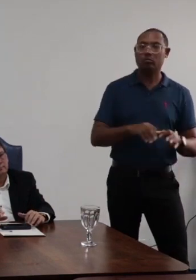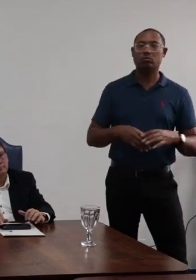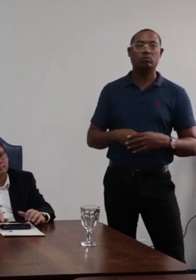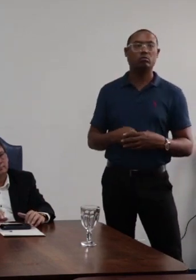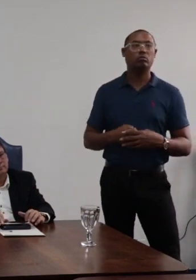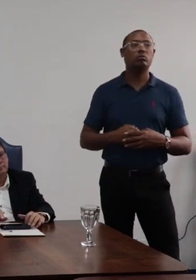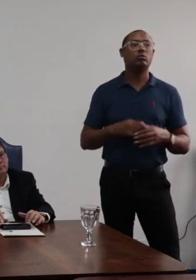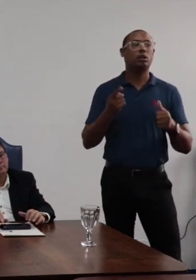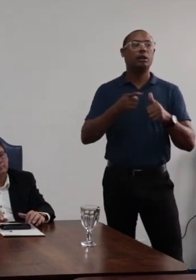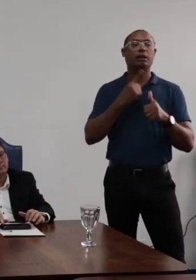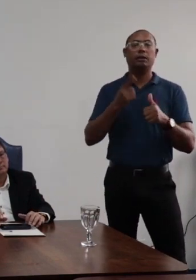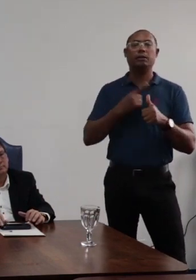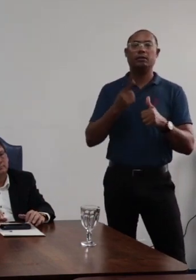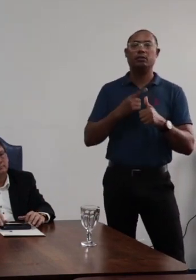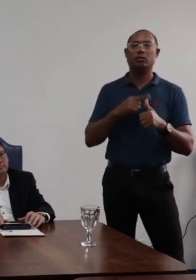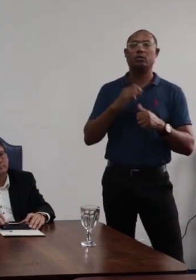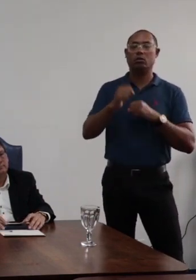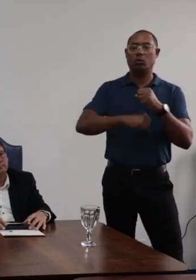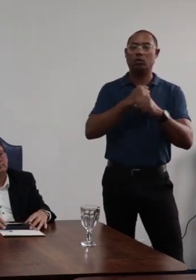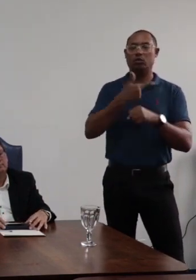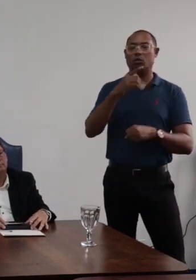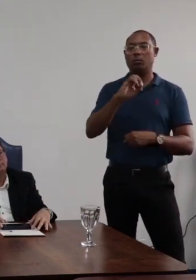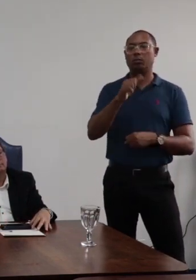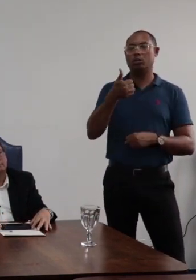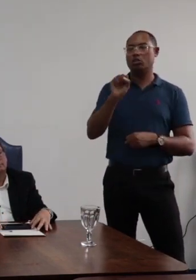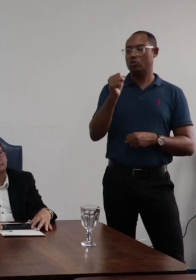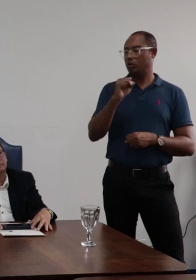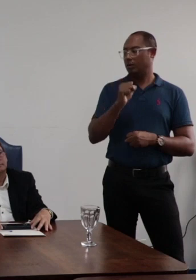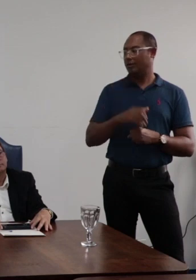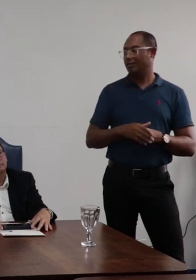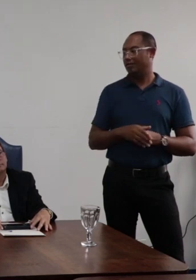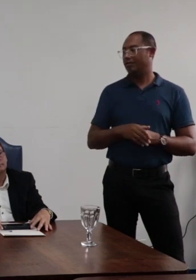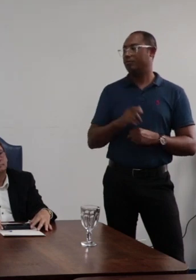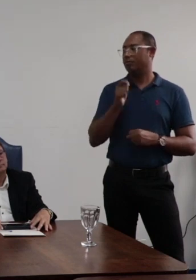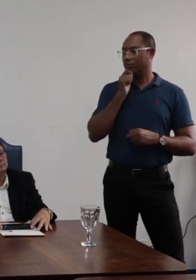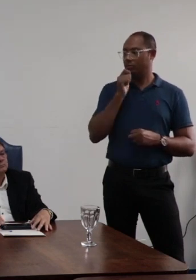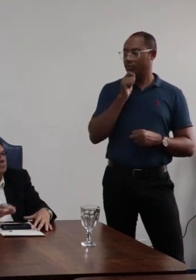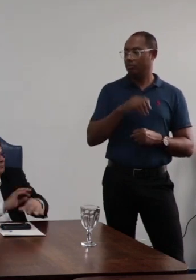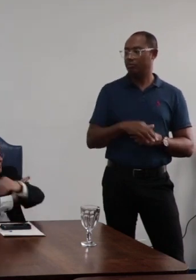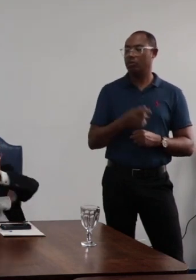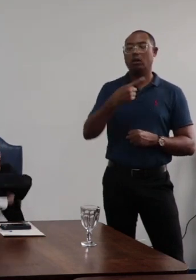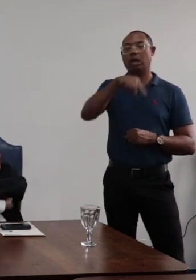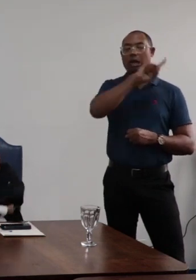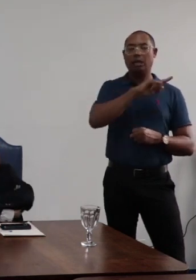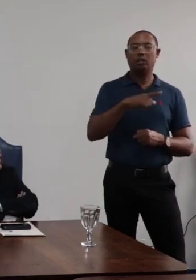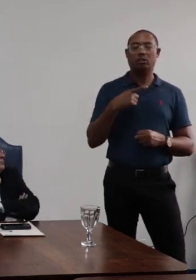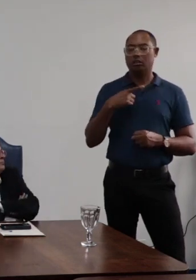Primeiro, em 2018, ainda no reitorado anterior,